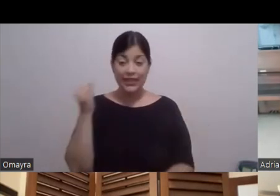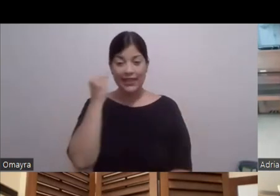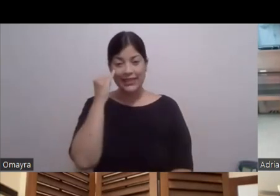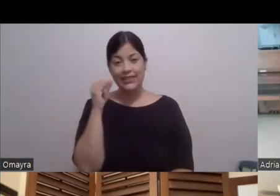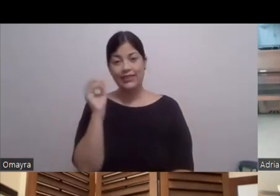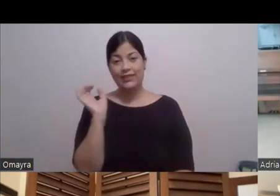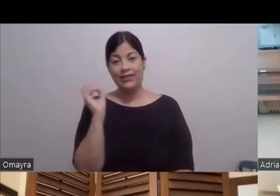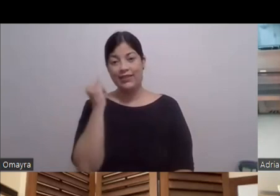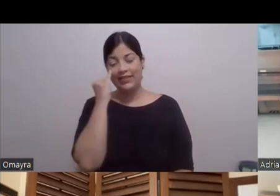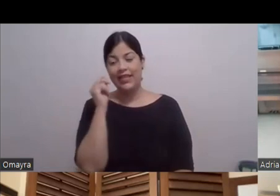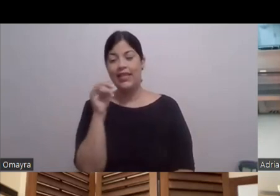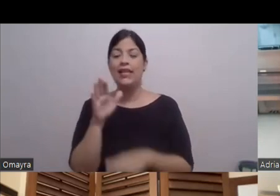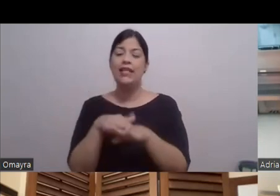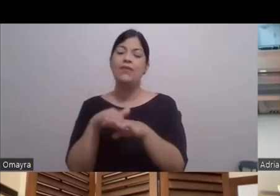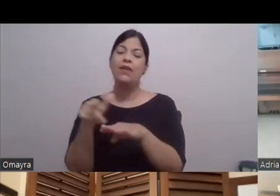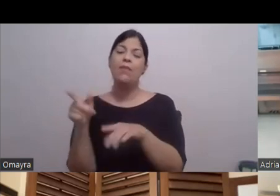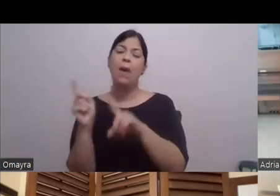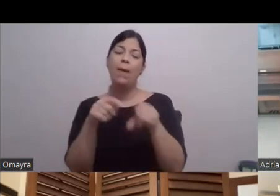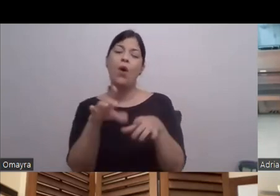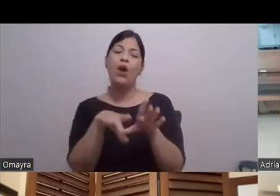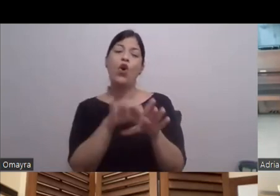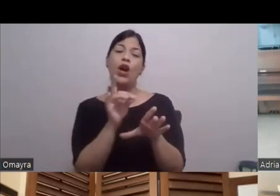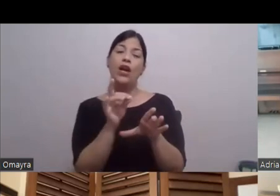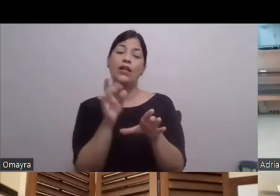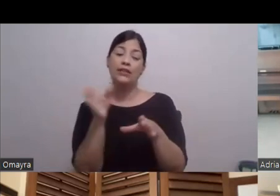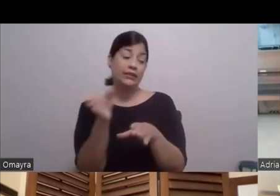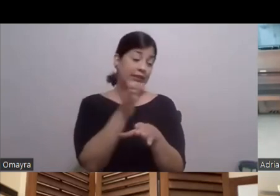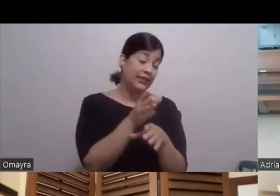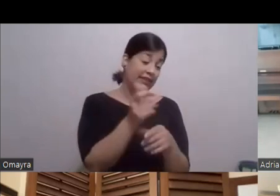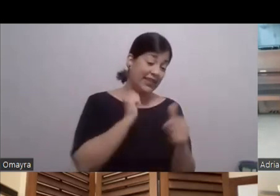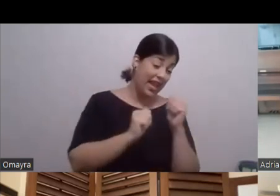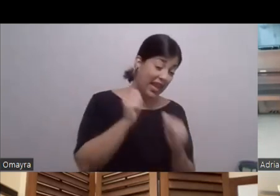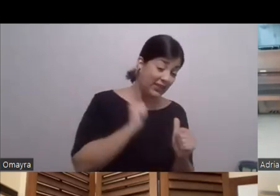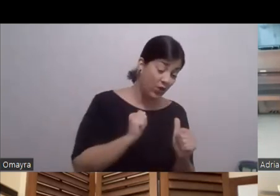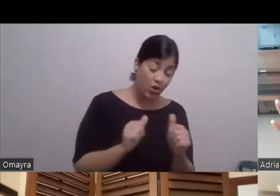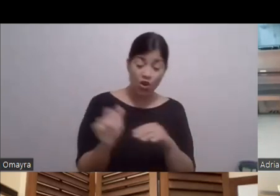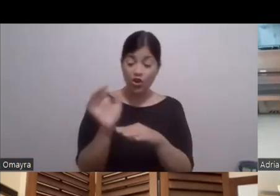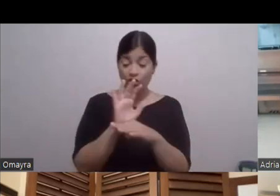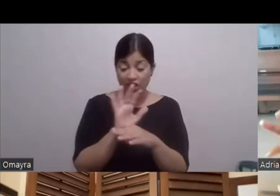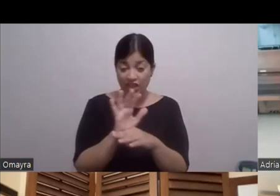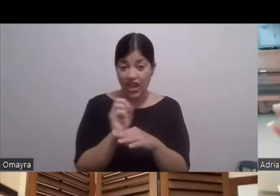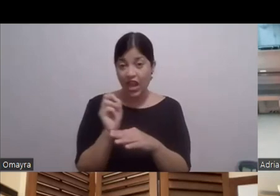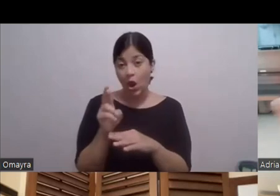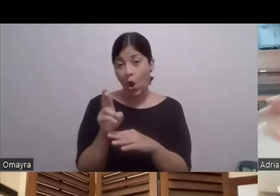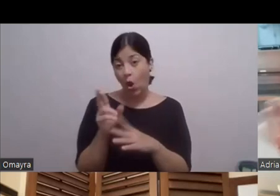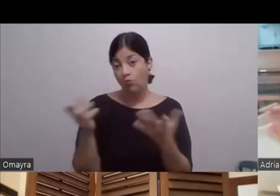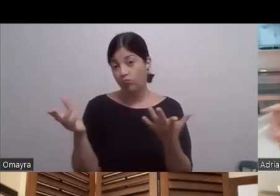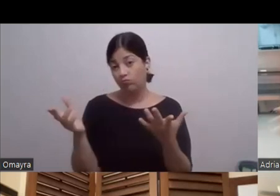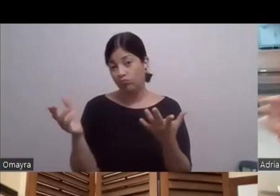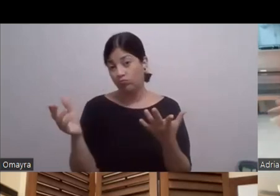Vamos a escoger Entre hacer teatro Hacer cine O hacer pues Cine o televisión ¿Verdad? Que a